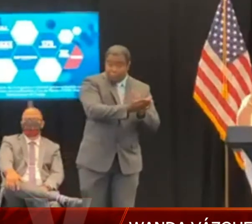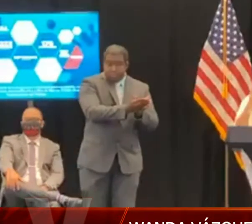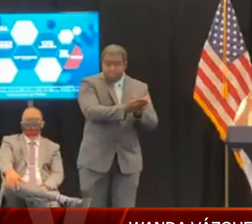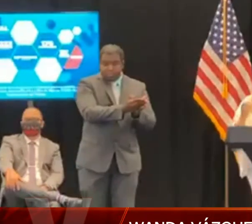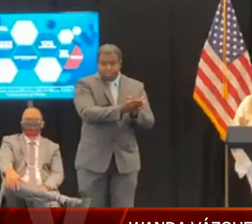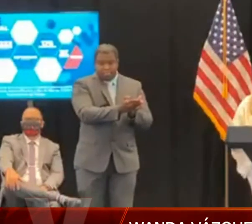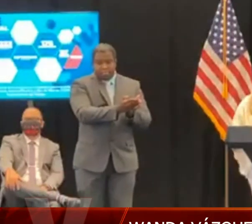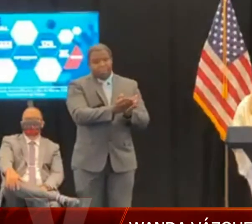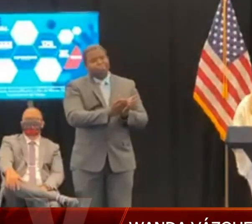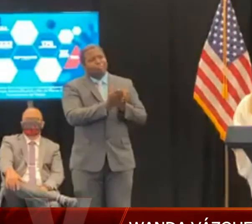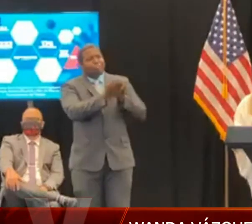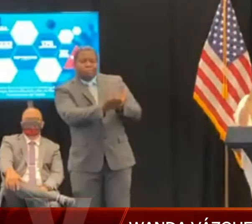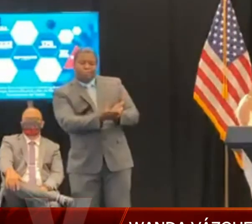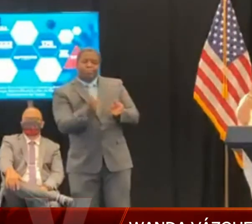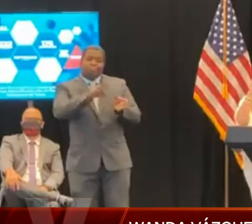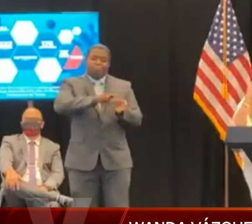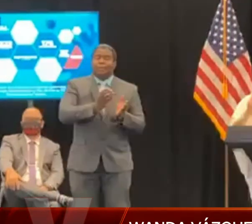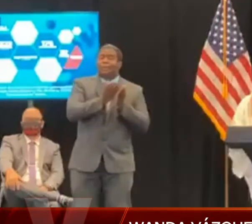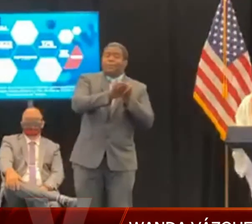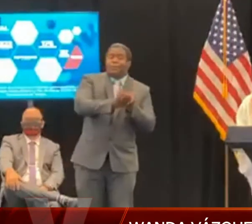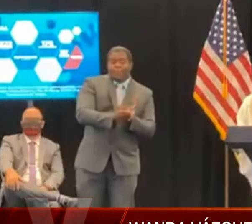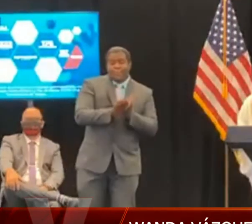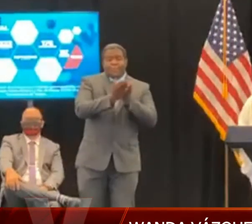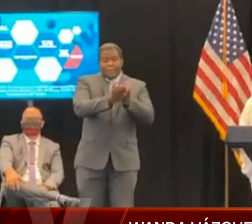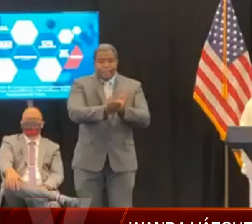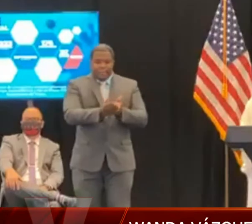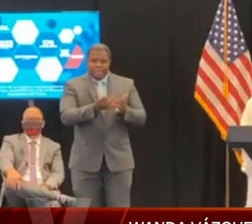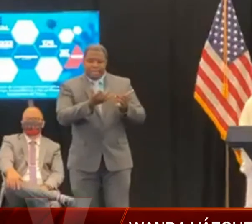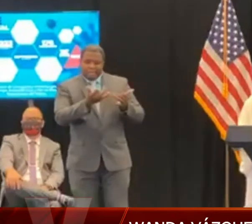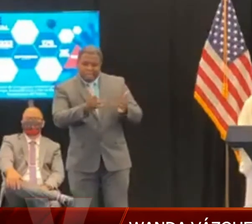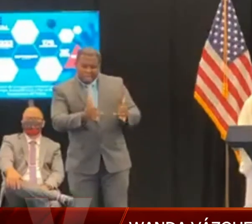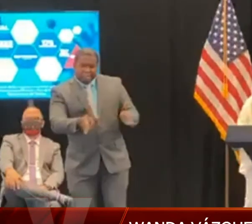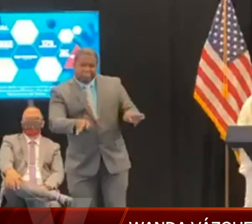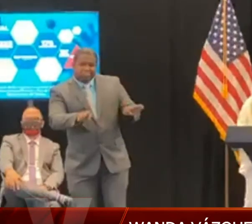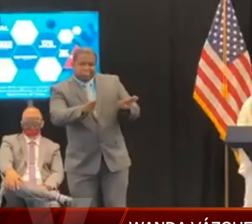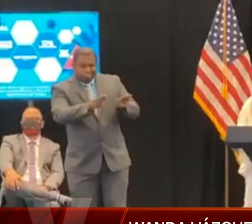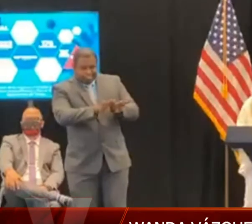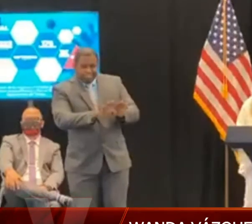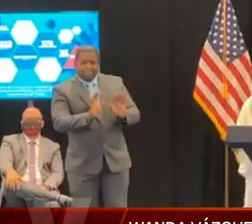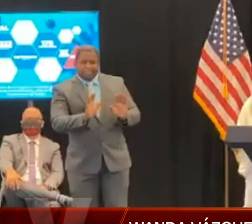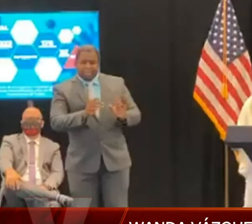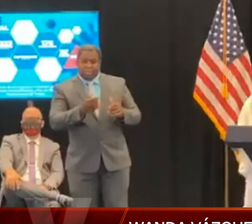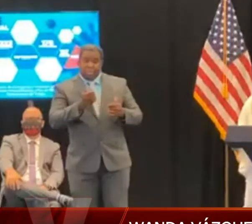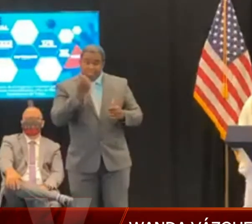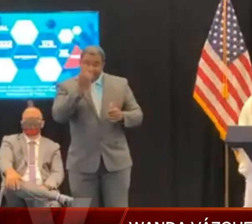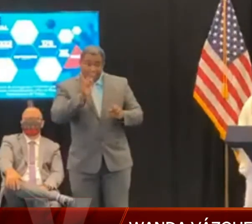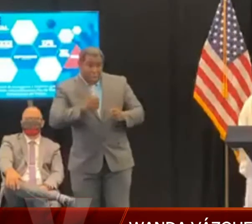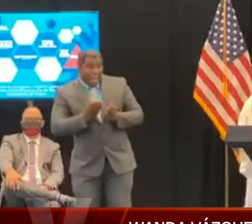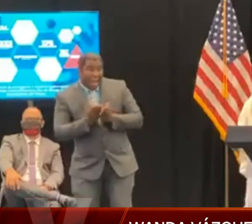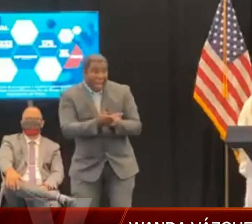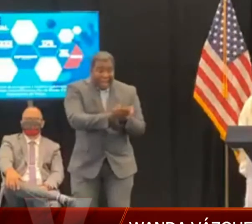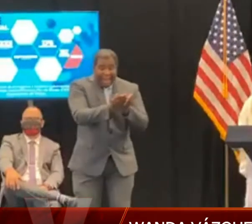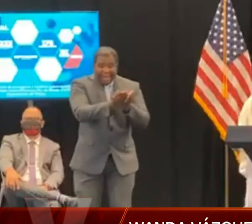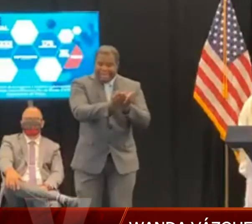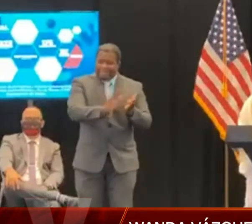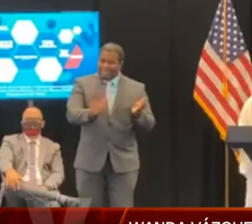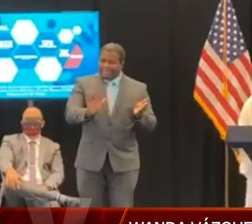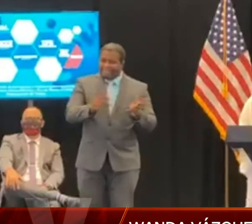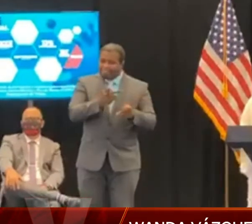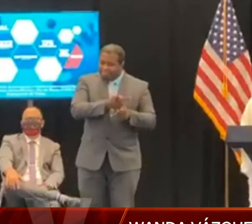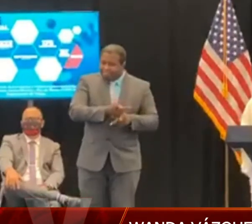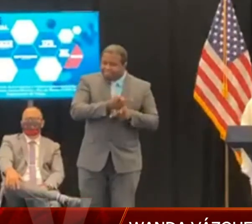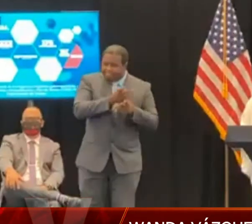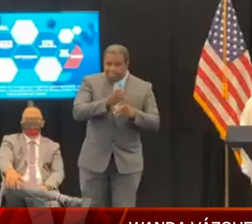fundamental. A todos aquellos ciudadanos que tengan botes, no importa la